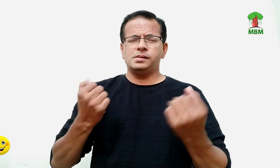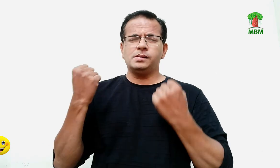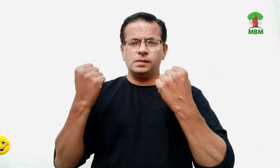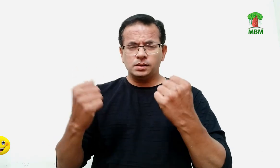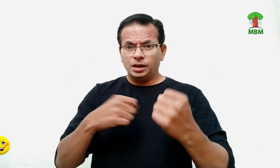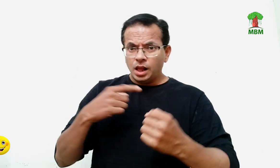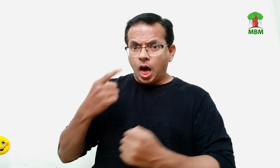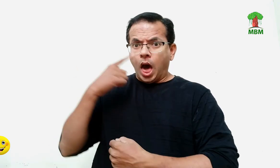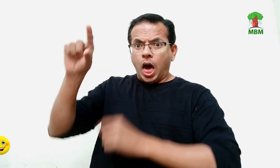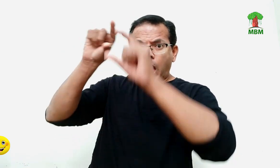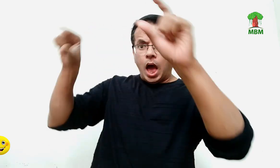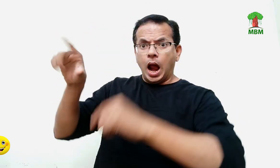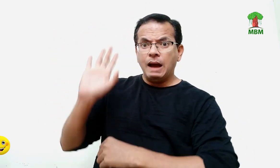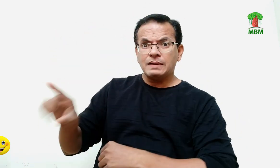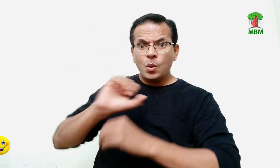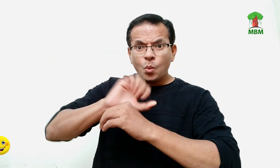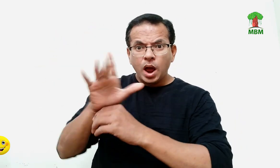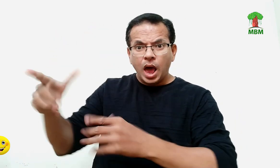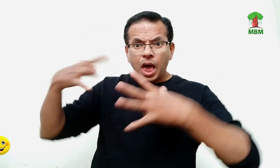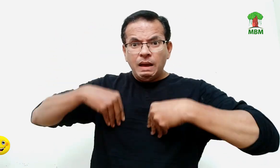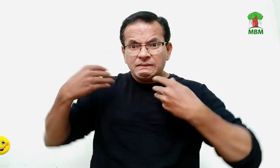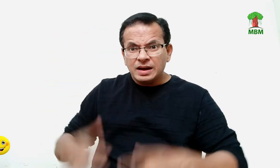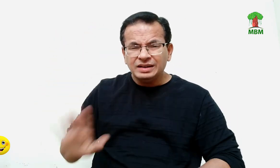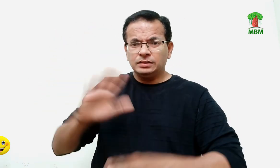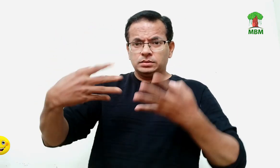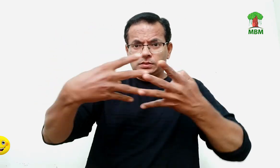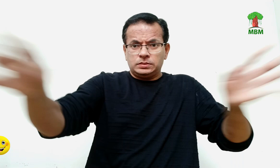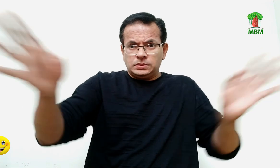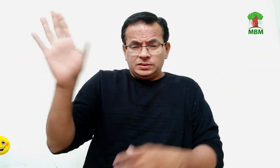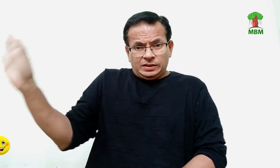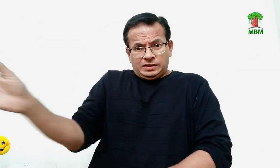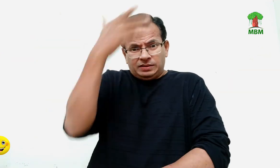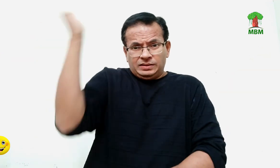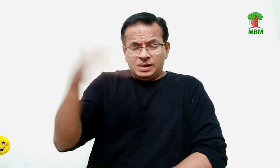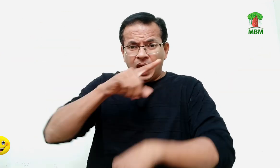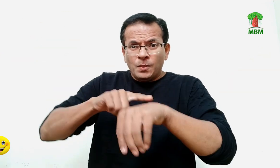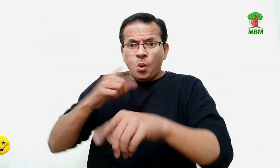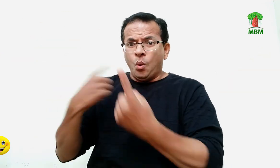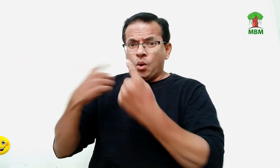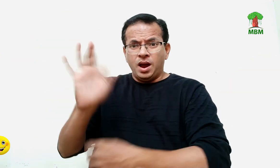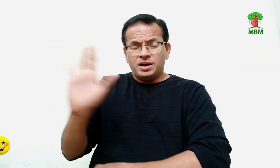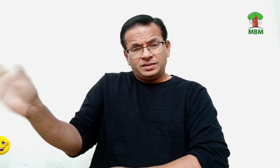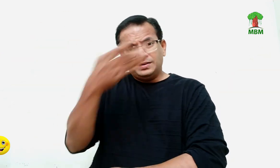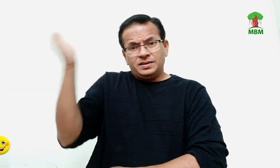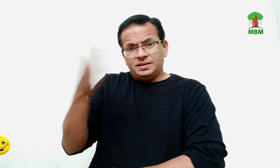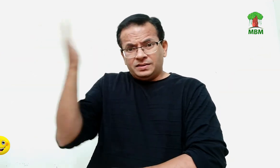मैं उस रैंपिन का भुक्तान लेने आई हूँ यह बच्ची मेरी है उस जोड़े ने डायर्म से